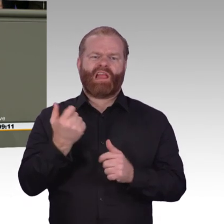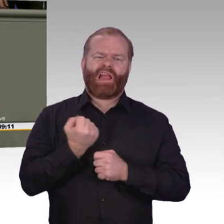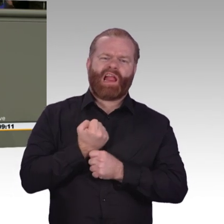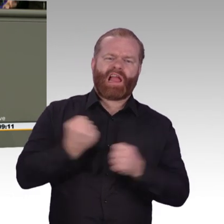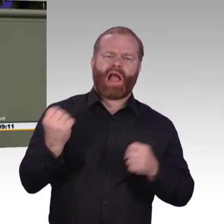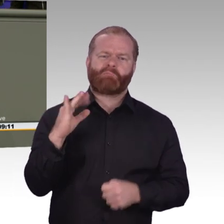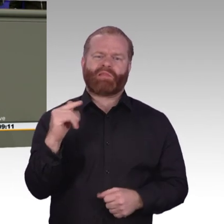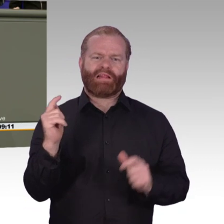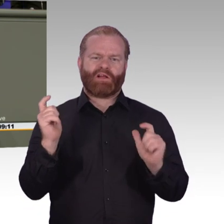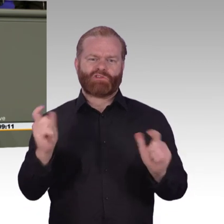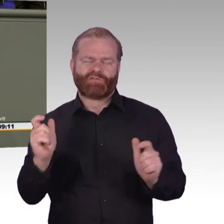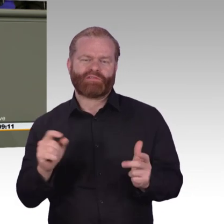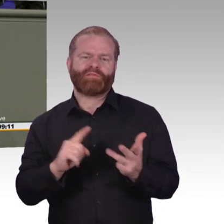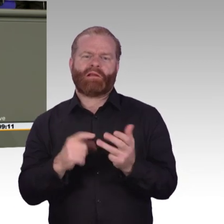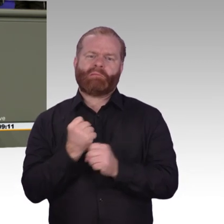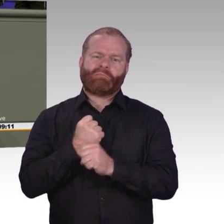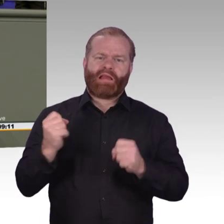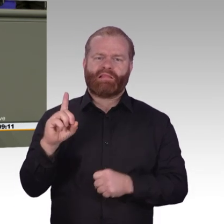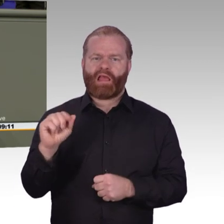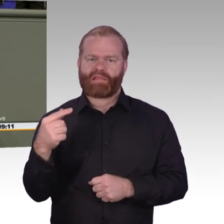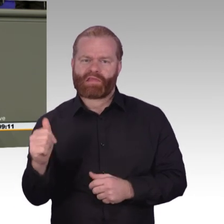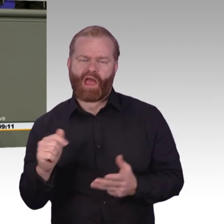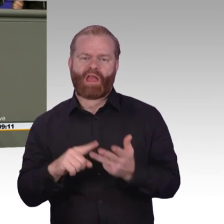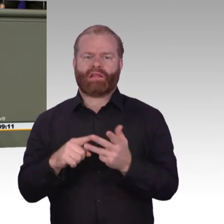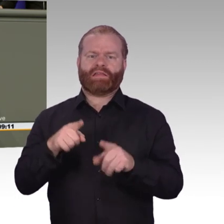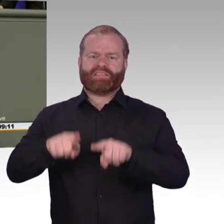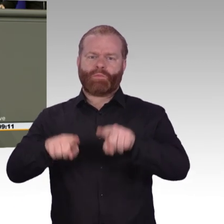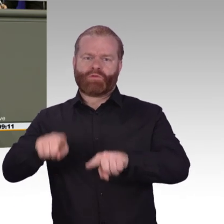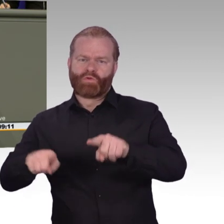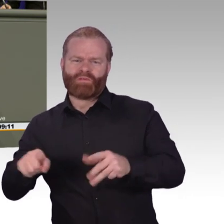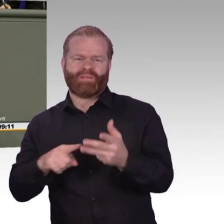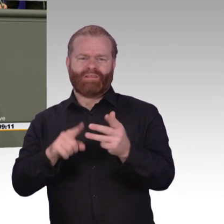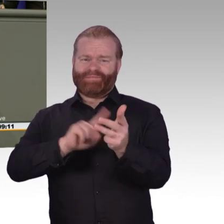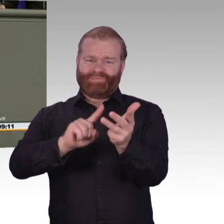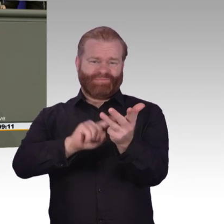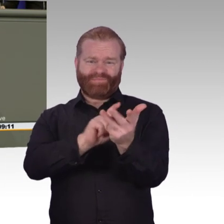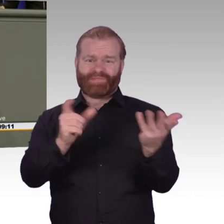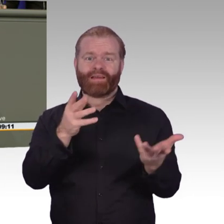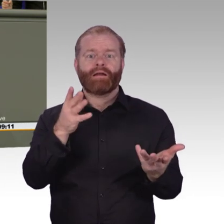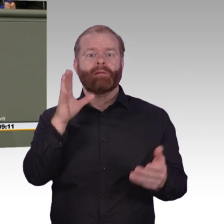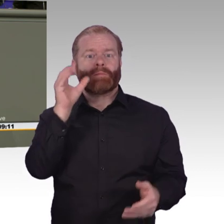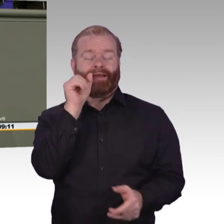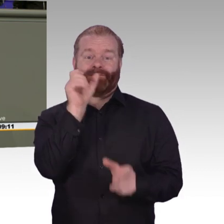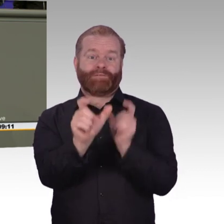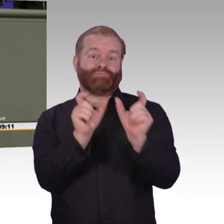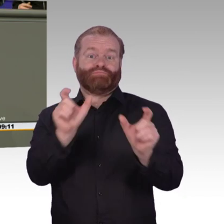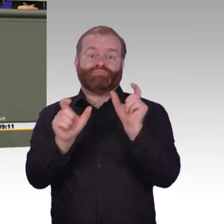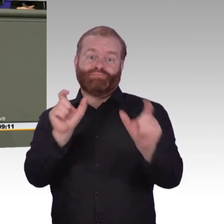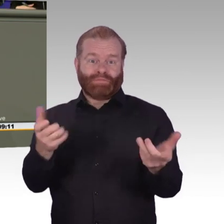gut, die Versprechen sind groß, doch die Realität sieht leider anders aus. Das wichtige Querschnittsthema Digitalisierung wird in